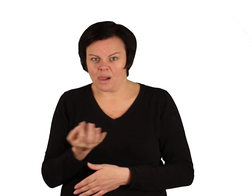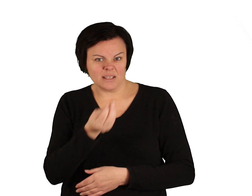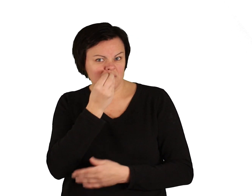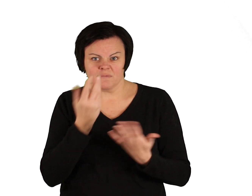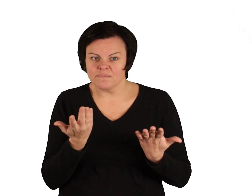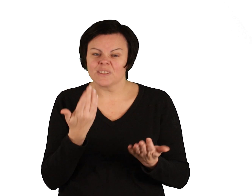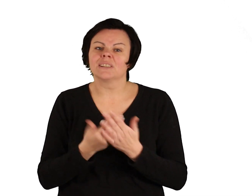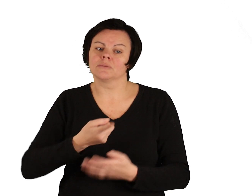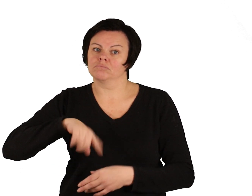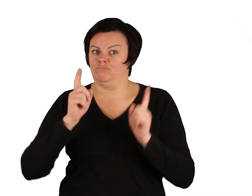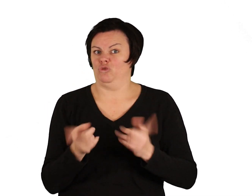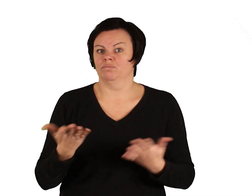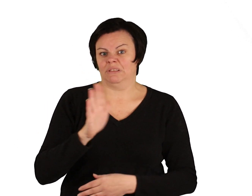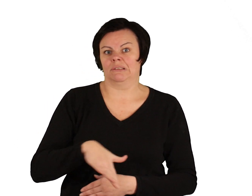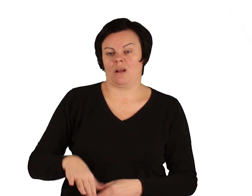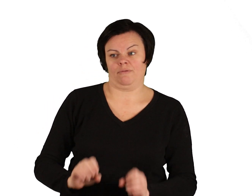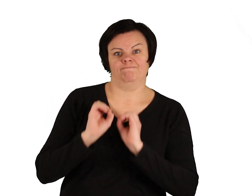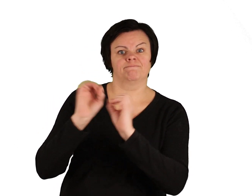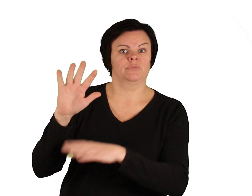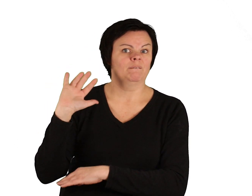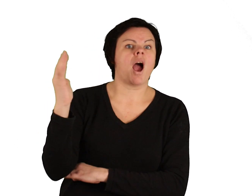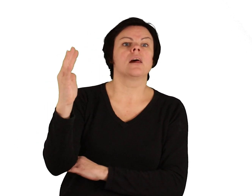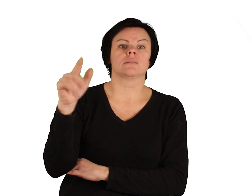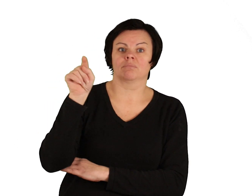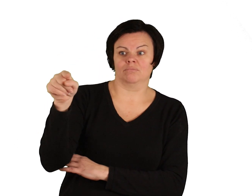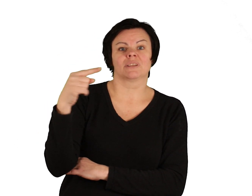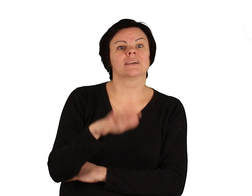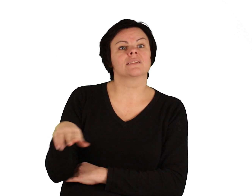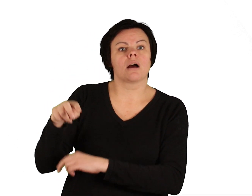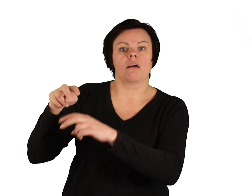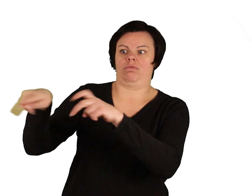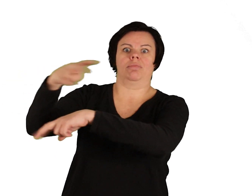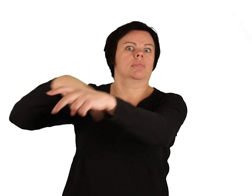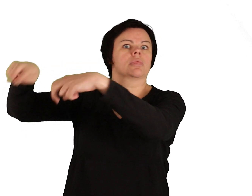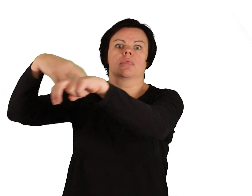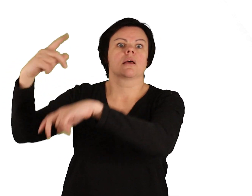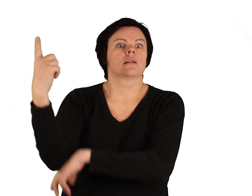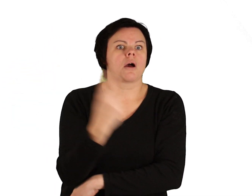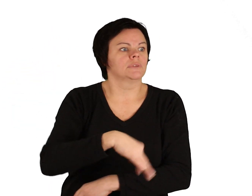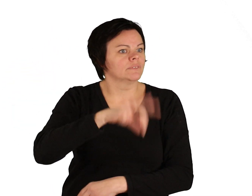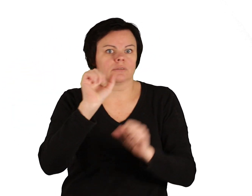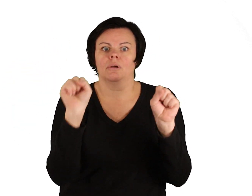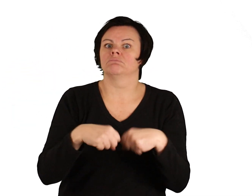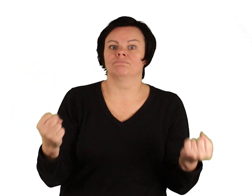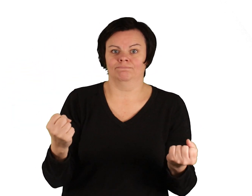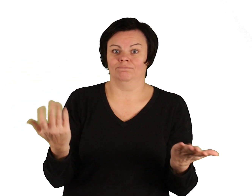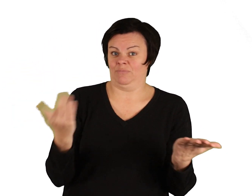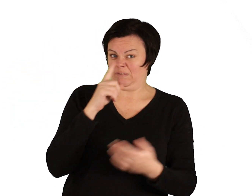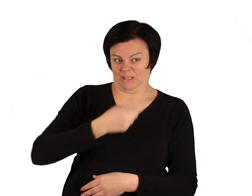wir müssen die Kinder in den Wald bringen, dort werden sie sich verirren und nicht mehr heimfinden. Wenn wir sie nicht